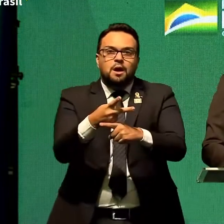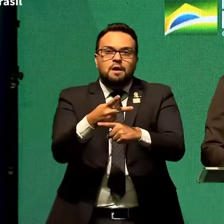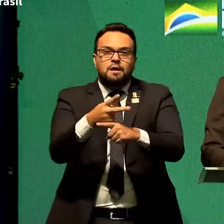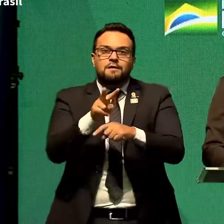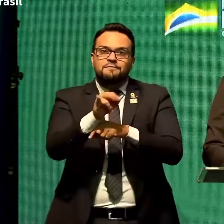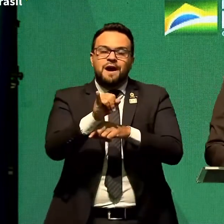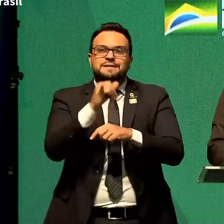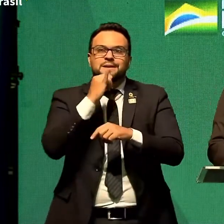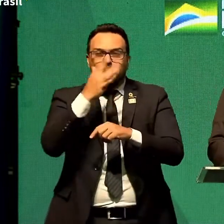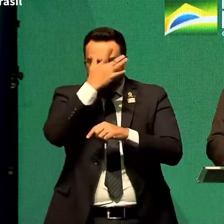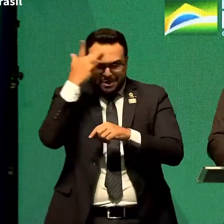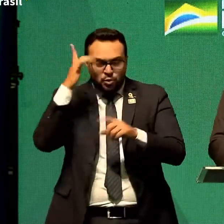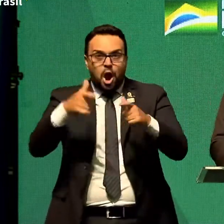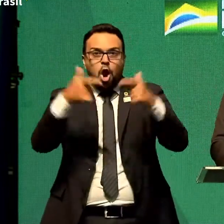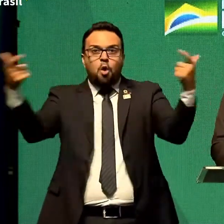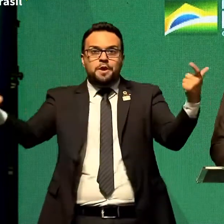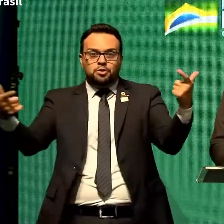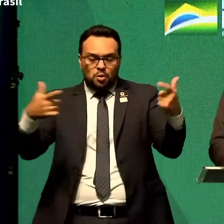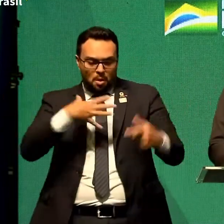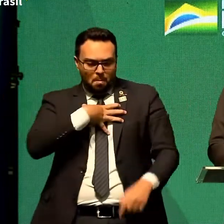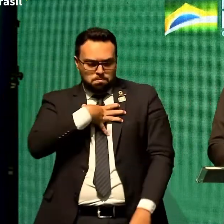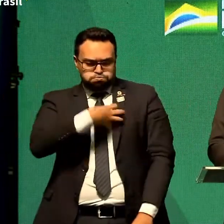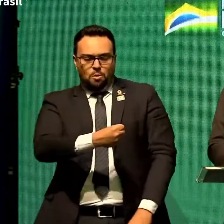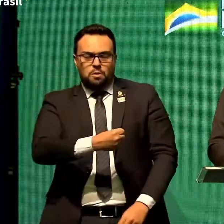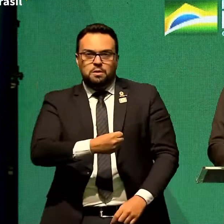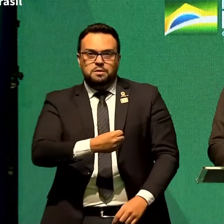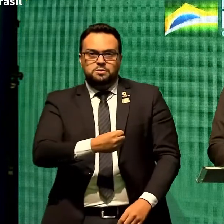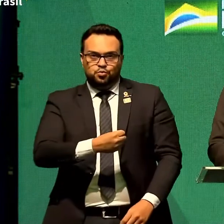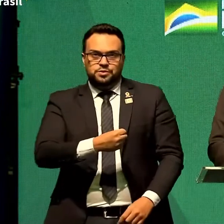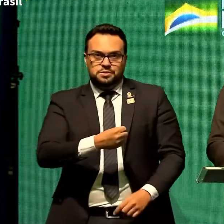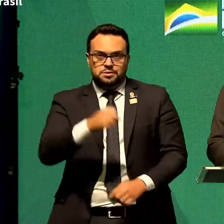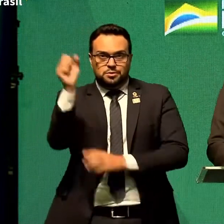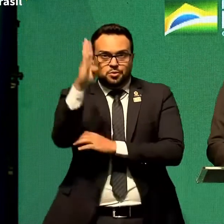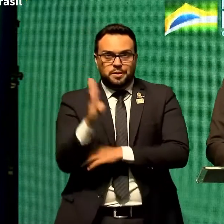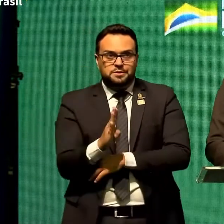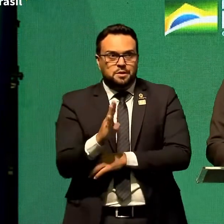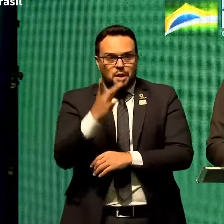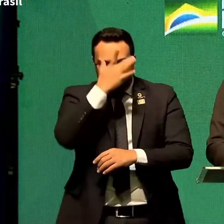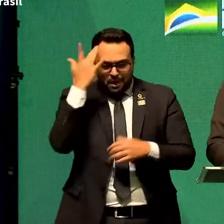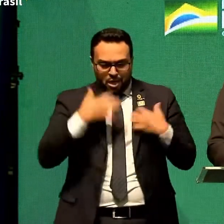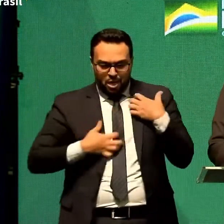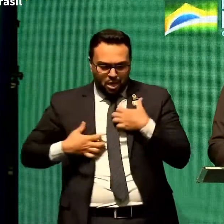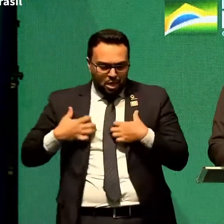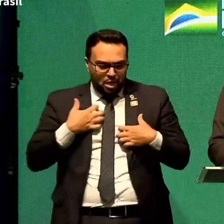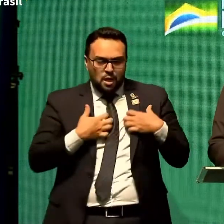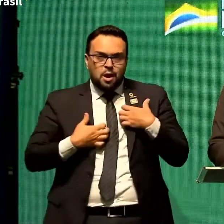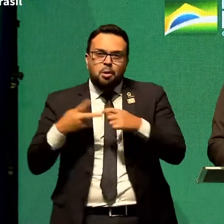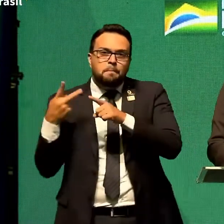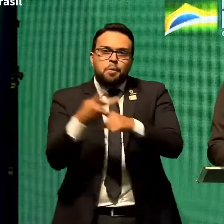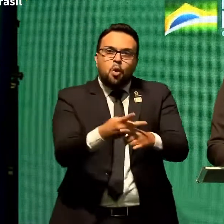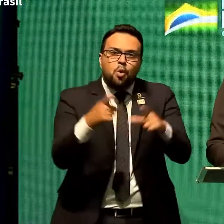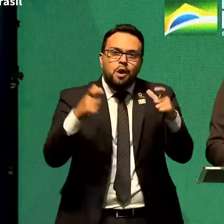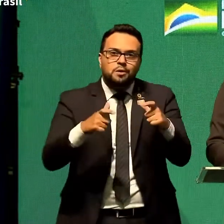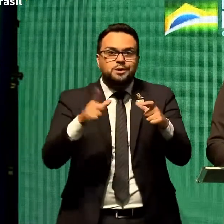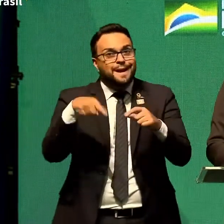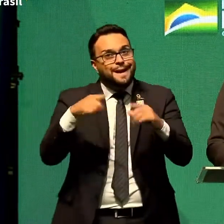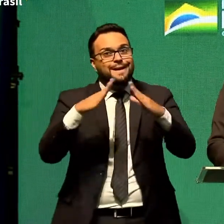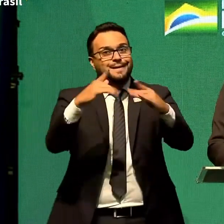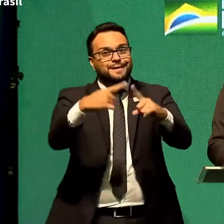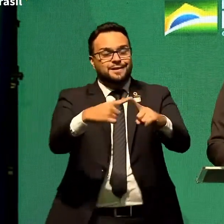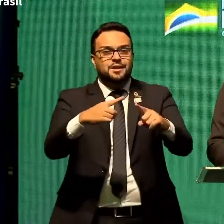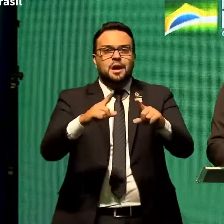aumentou em muito no Brasil só as igrejas quem não é cristão que não vá mas não queira